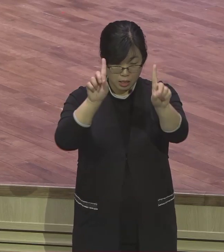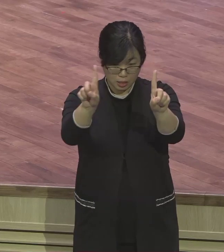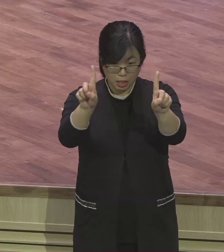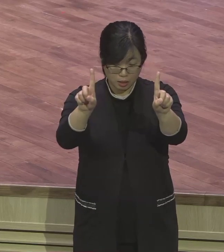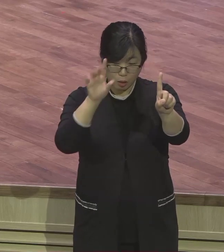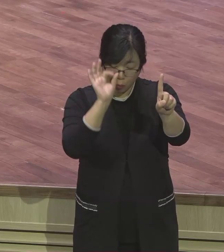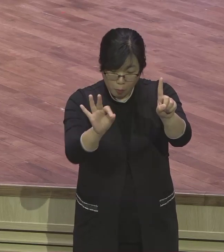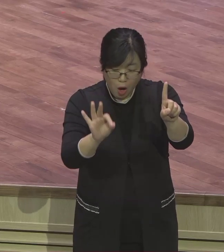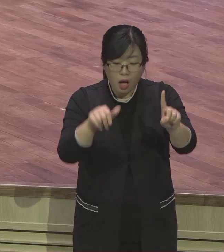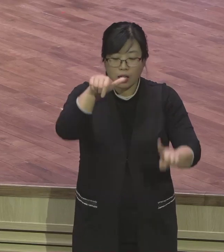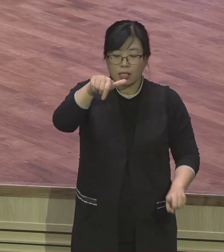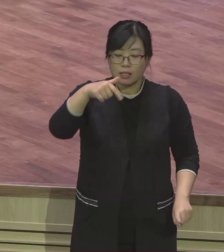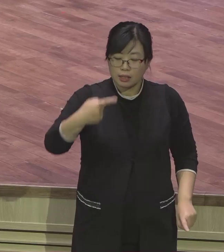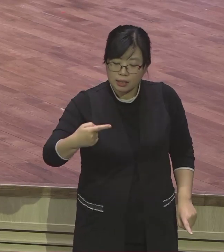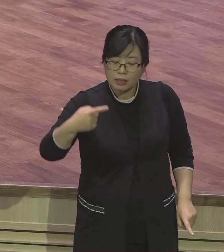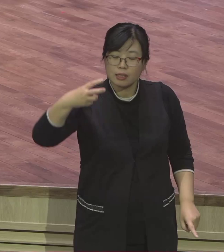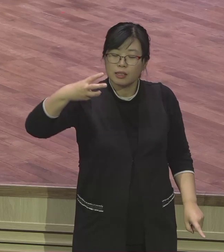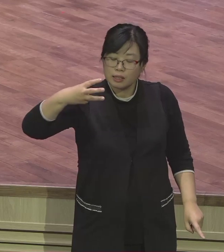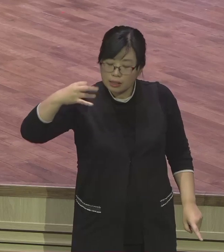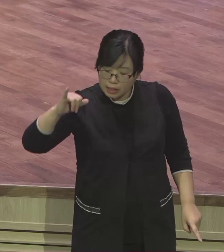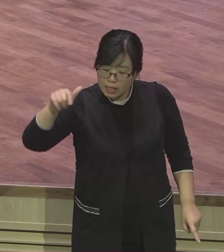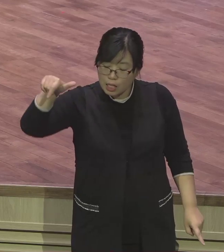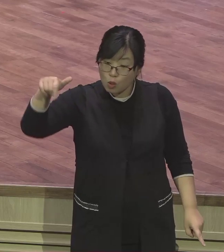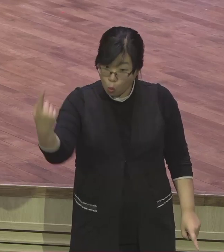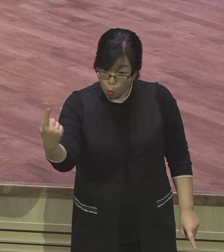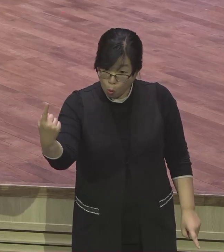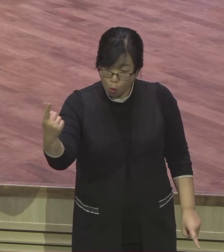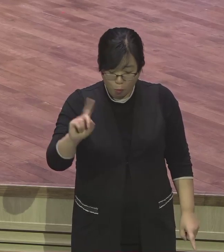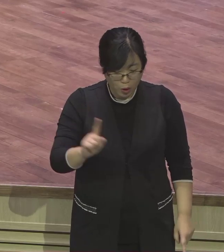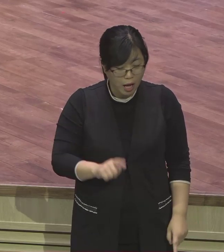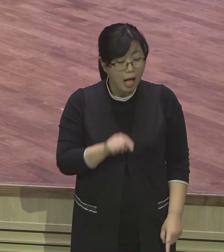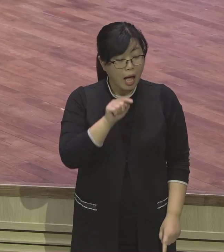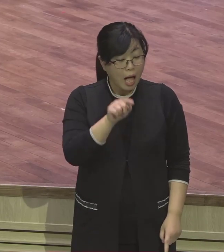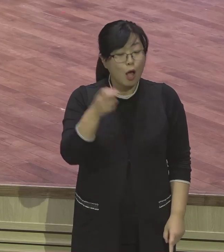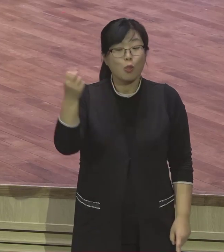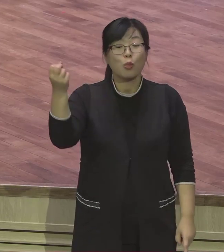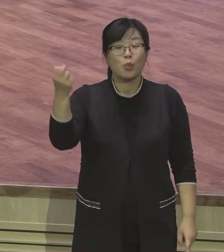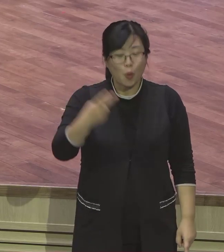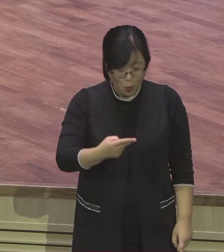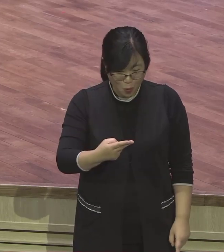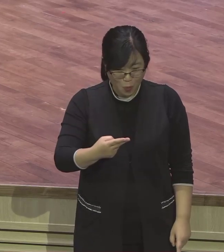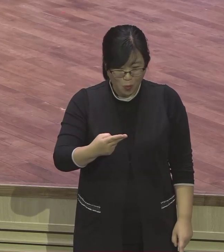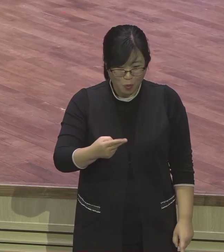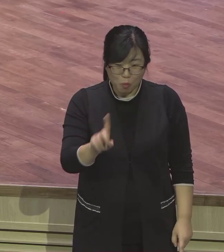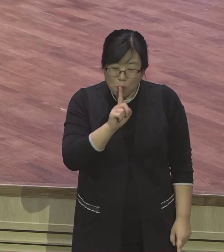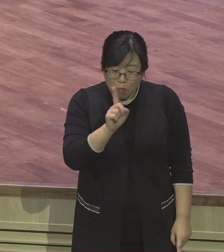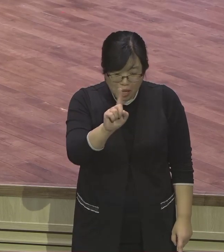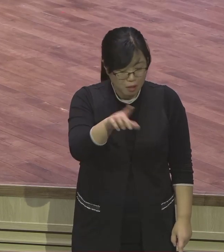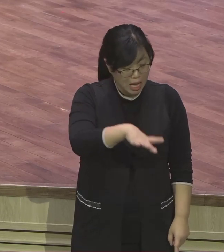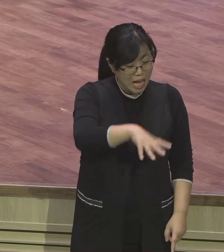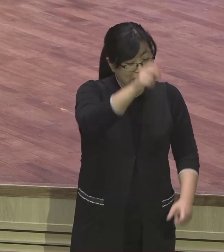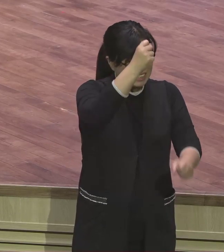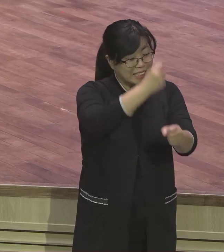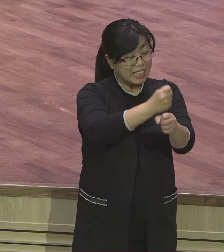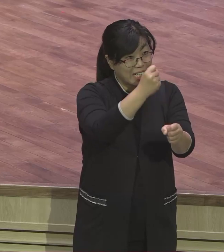첫 문장입니다. 자, 원래 성경은 하나예요. 그런데 이렇게 연결이 쫙 됩니다.